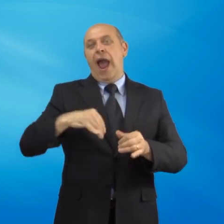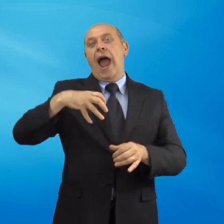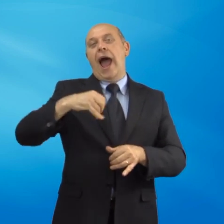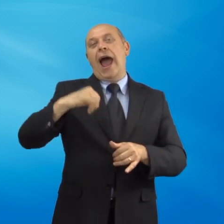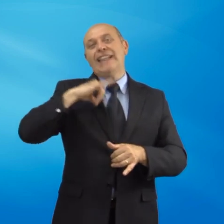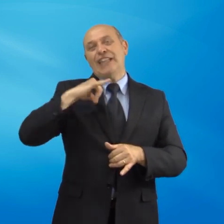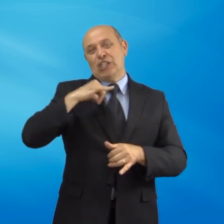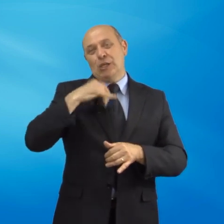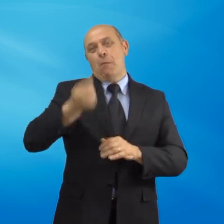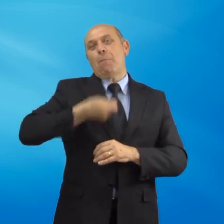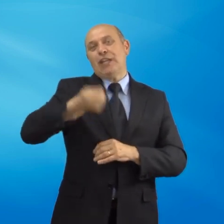Stato.